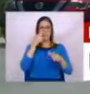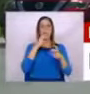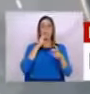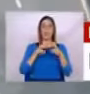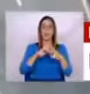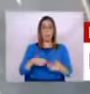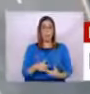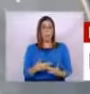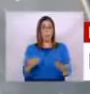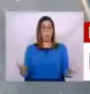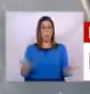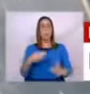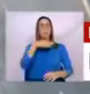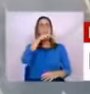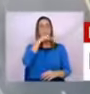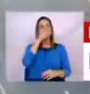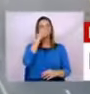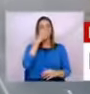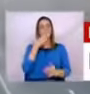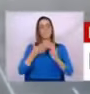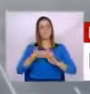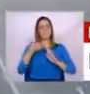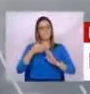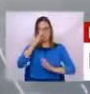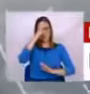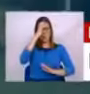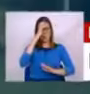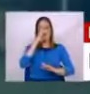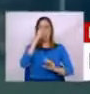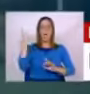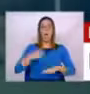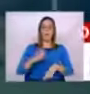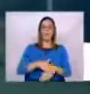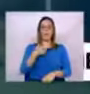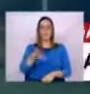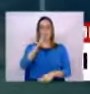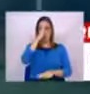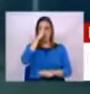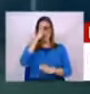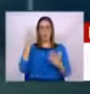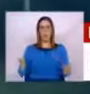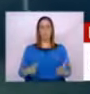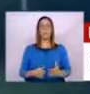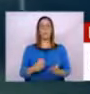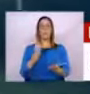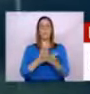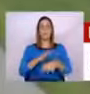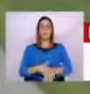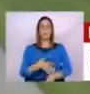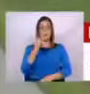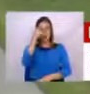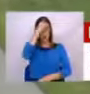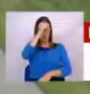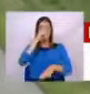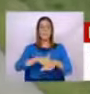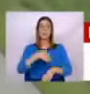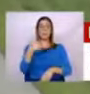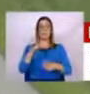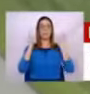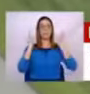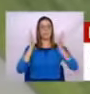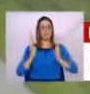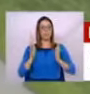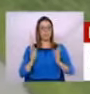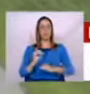energia elétrica. As autoridades pedem rapidez a quem recebeu ordem de evacuação. Tem até ao meio-dia de domingo para se fazerem à